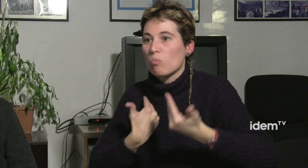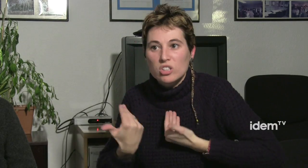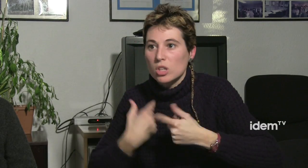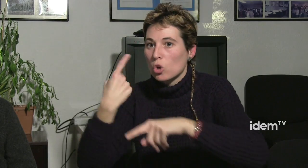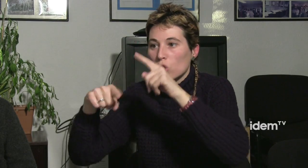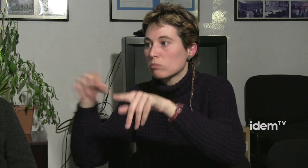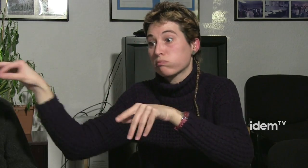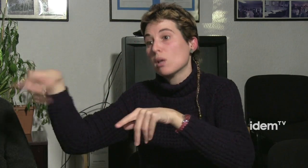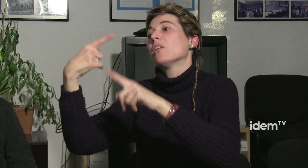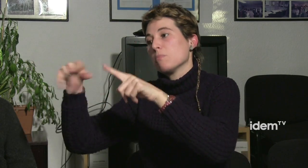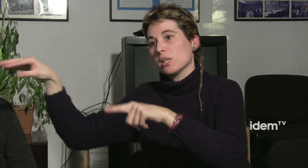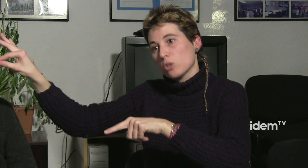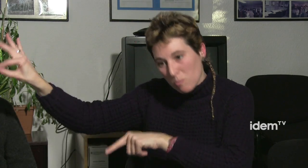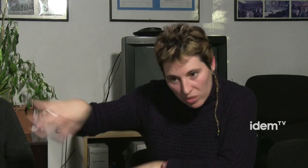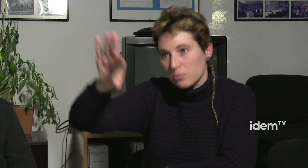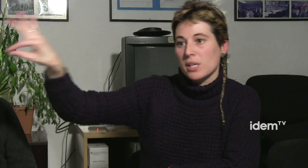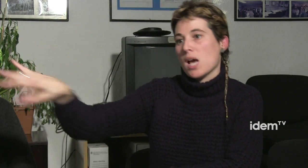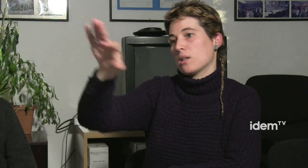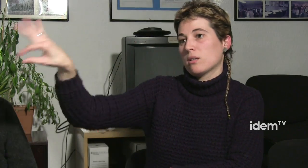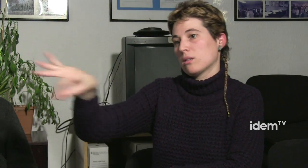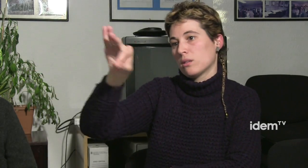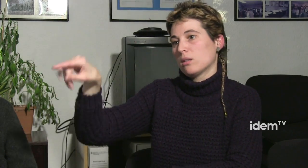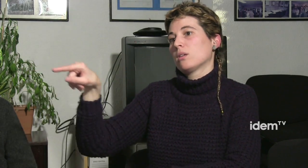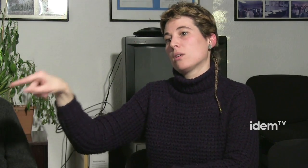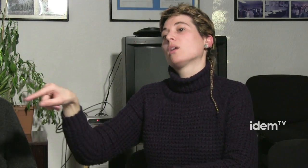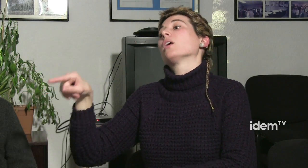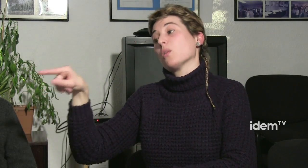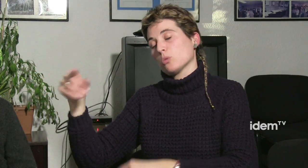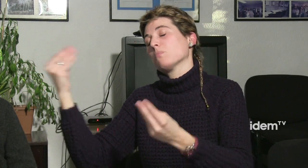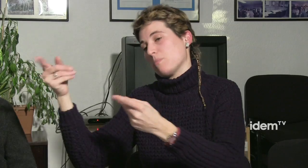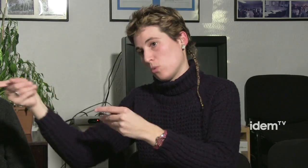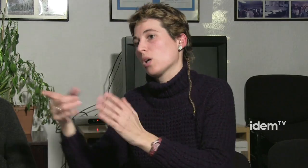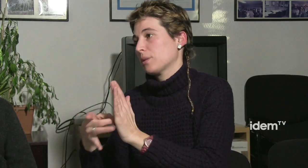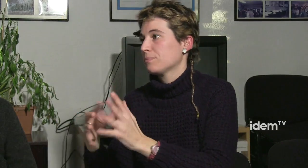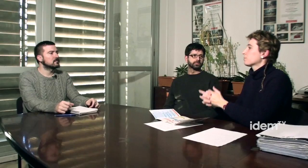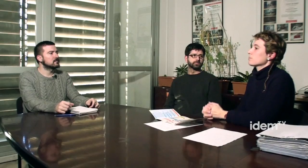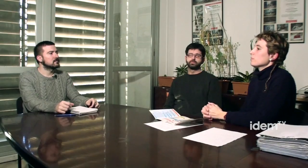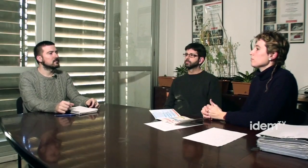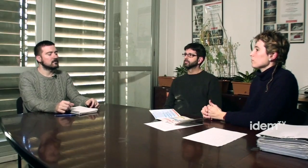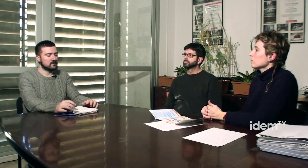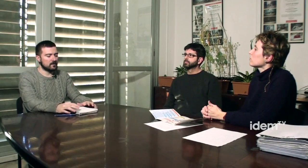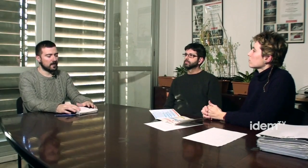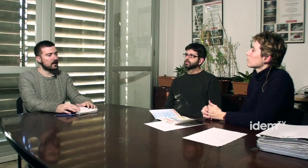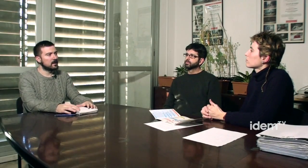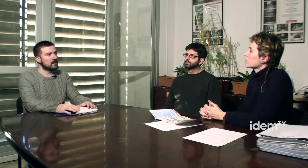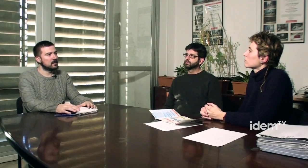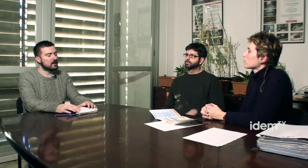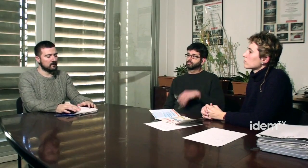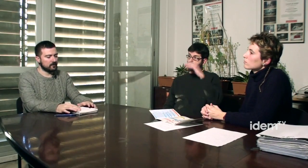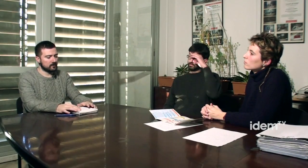'informació, per preparar currículums, per poder presentar aquestes persones i que puguin accedir a